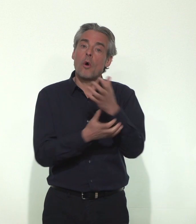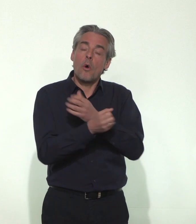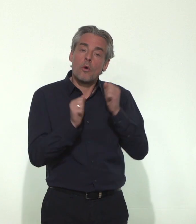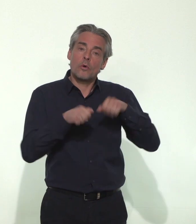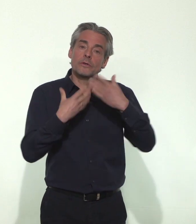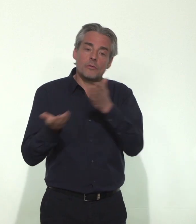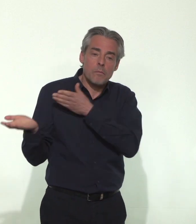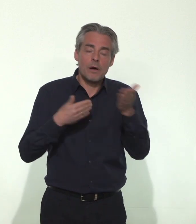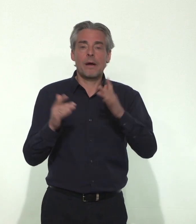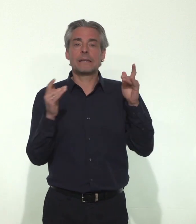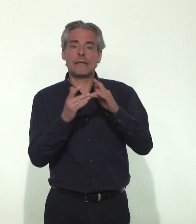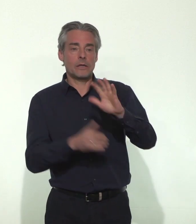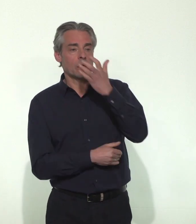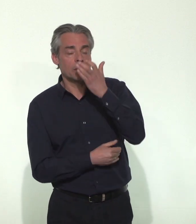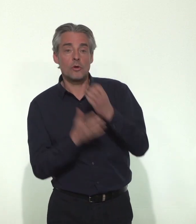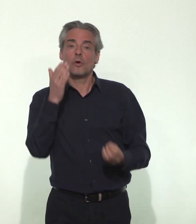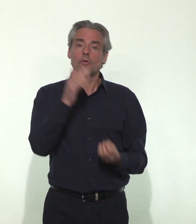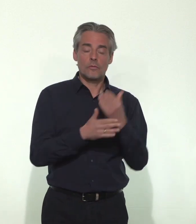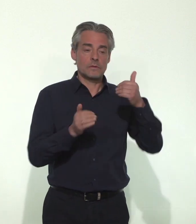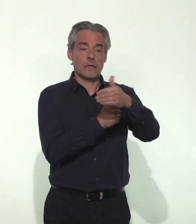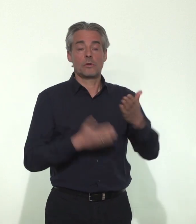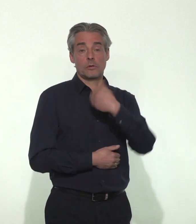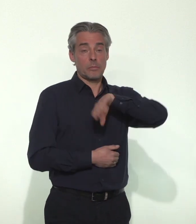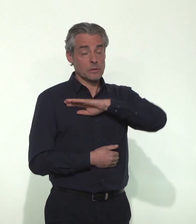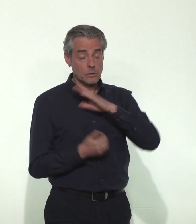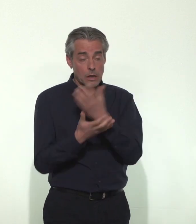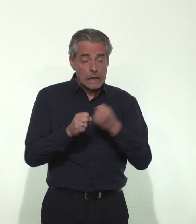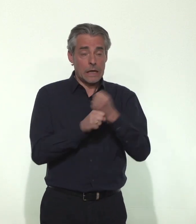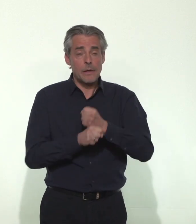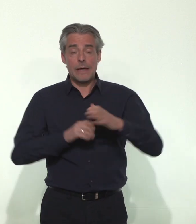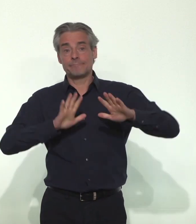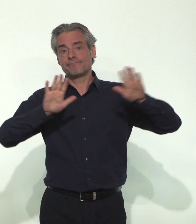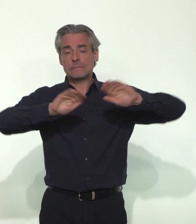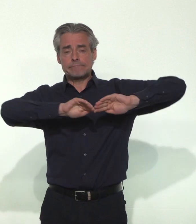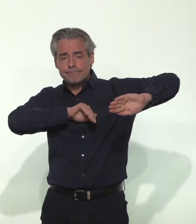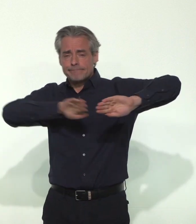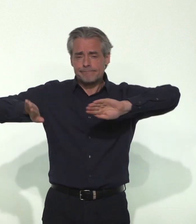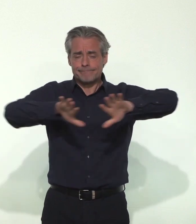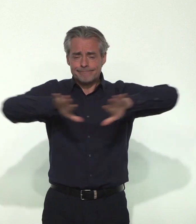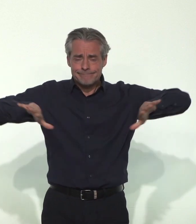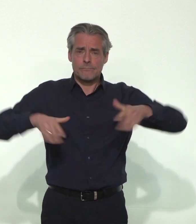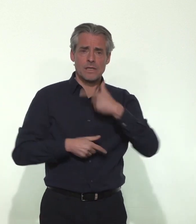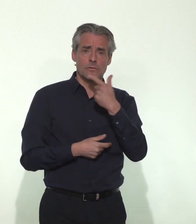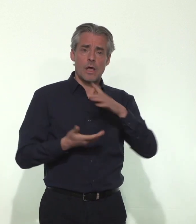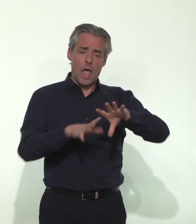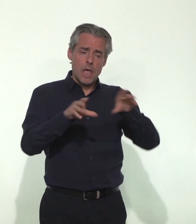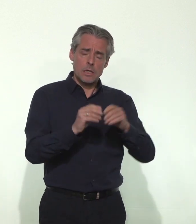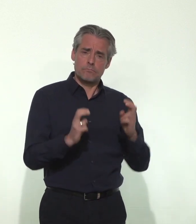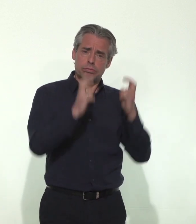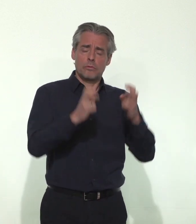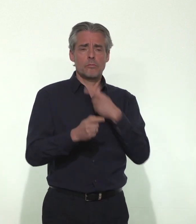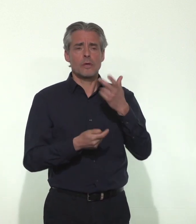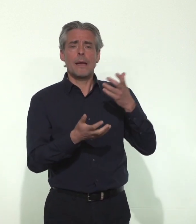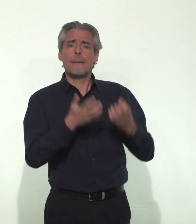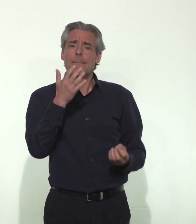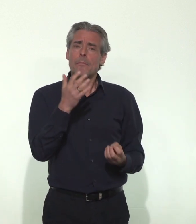réanimation, à créer de nouveaux secteurs de prise en charge, à pousser les murs, comme disent les soignants, à renforcer les équipes, à envoyer